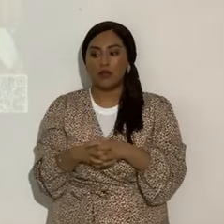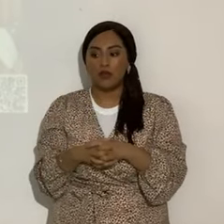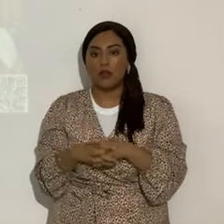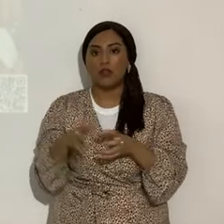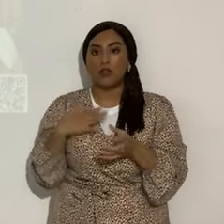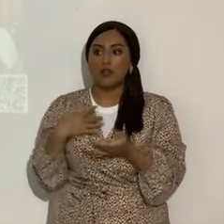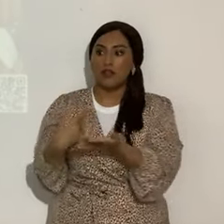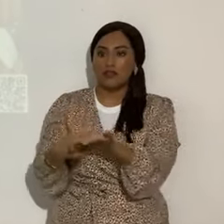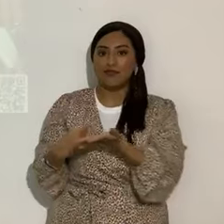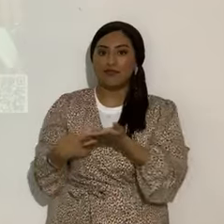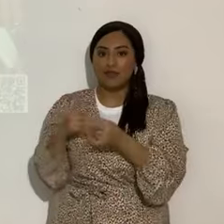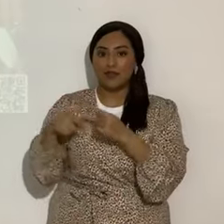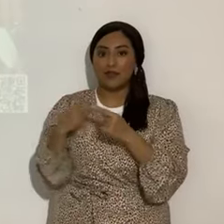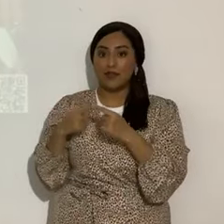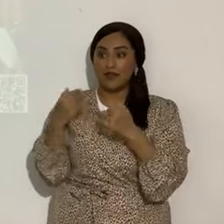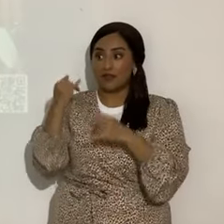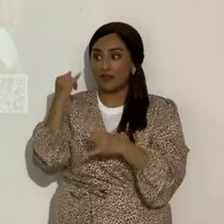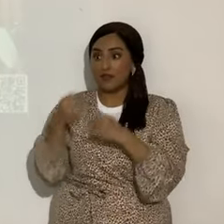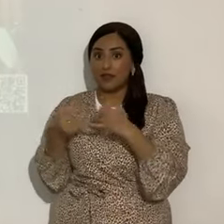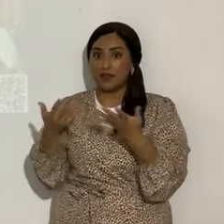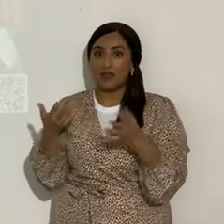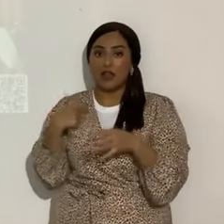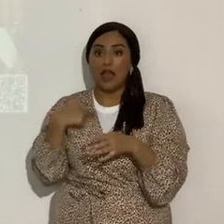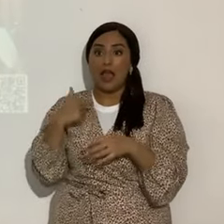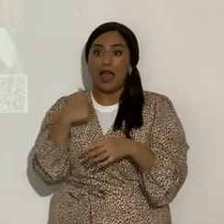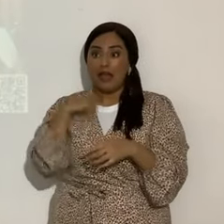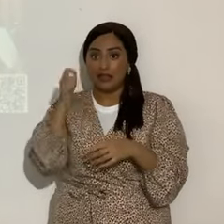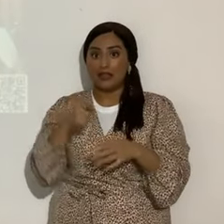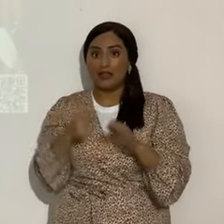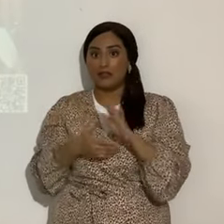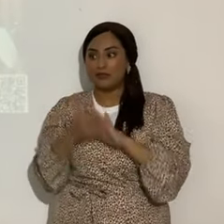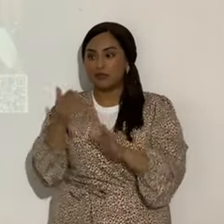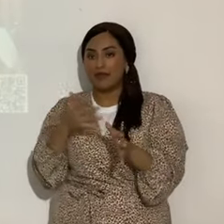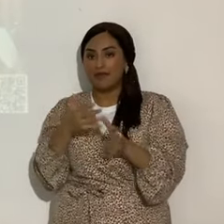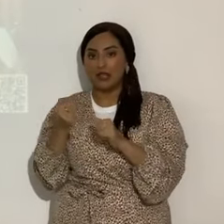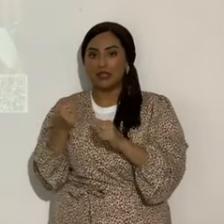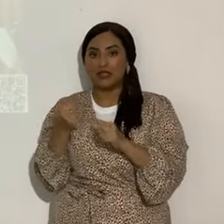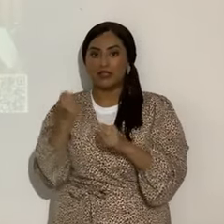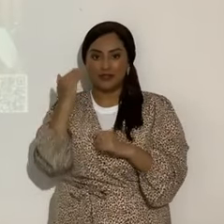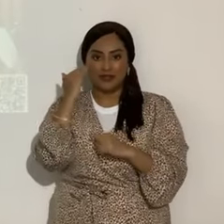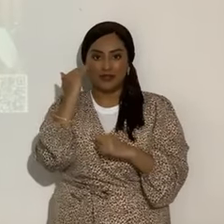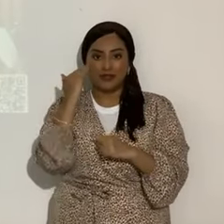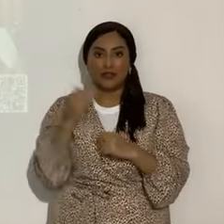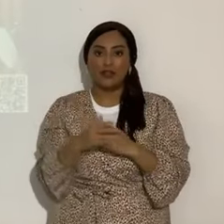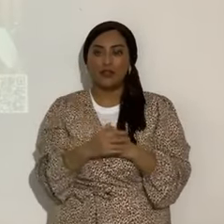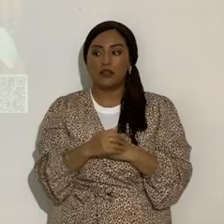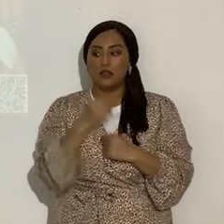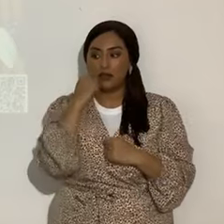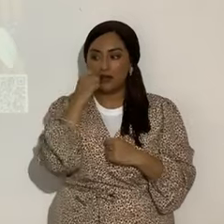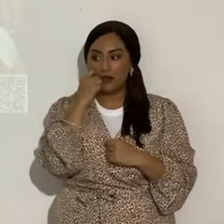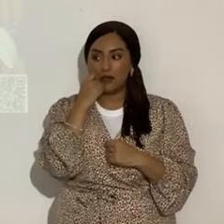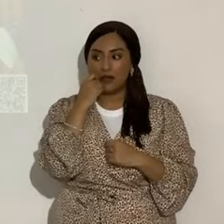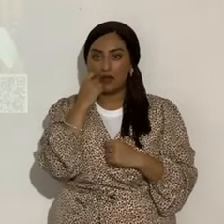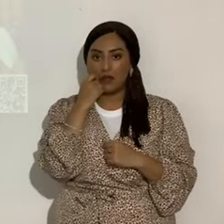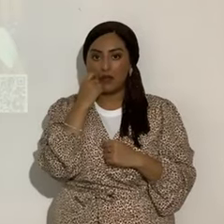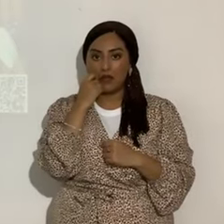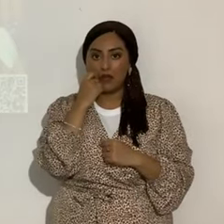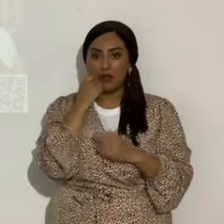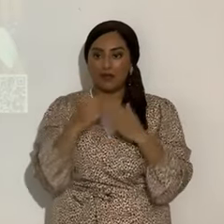plática después de que ya acababa todo el SIDUR. Yo tuve que retirarme rápido de ahí por situaciones especiales.